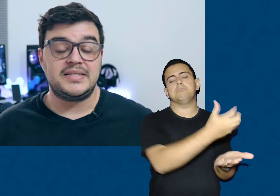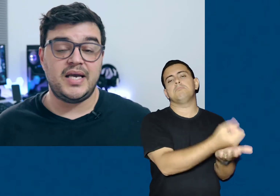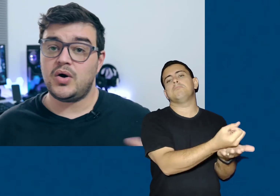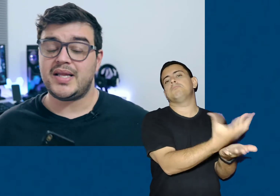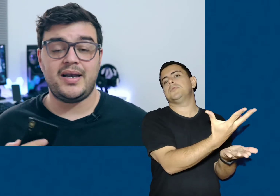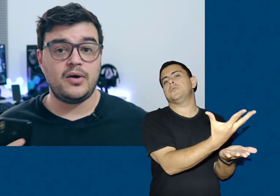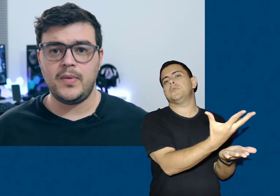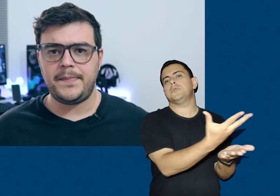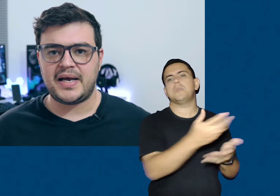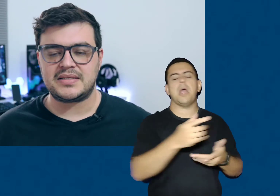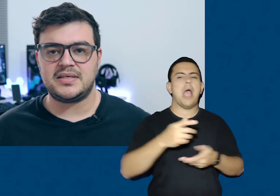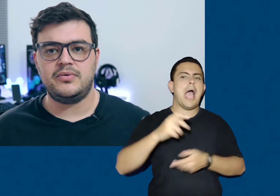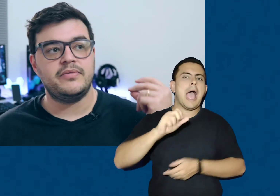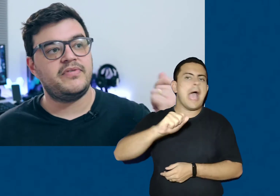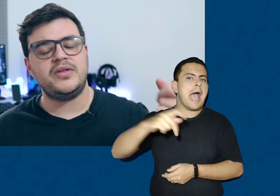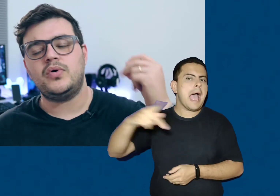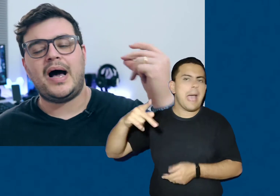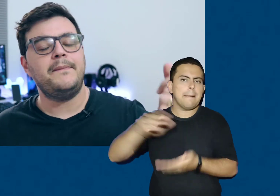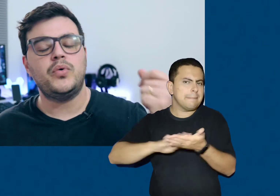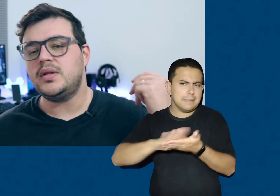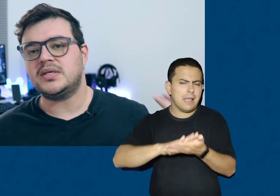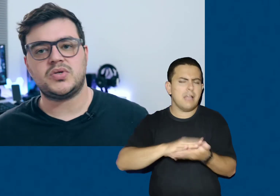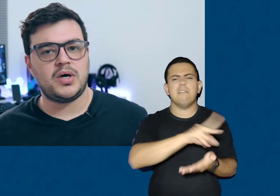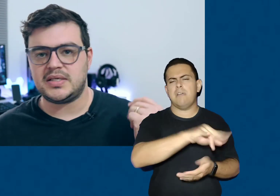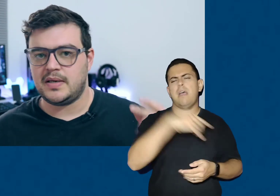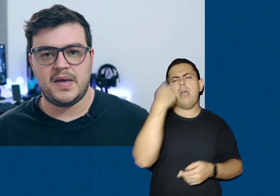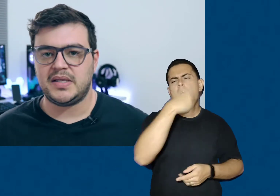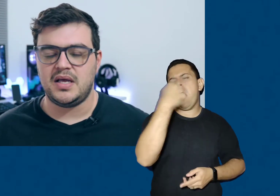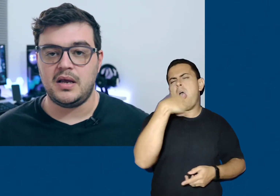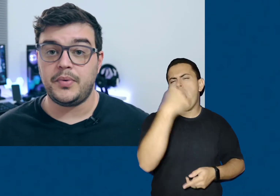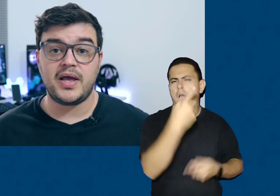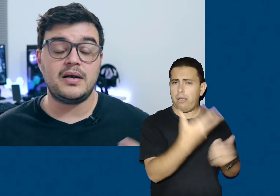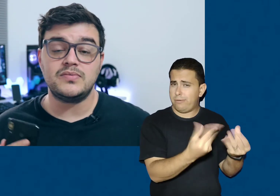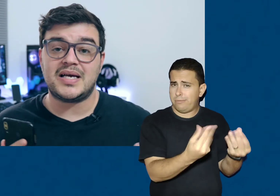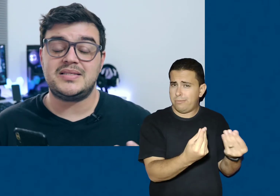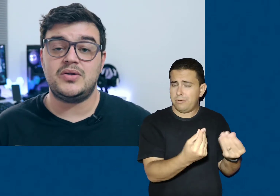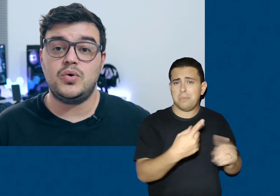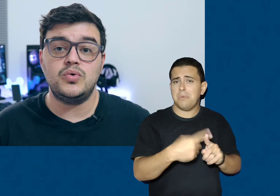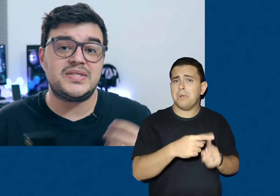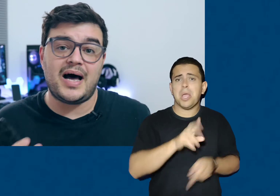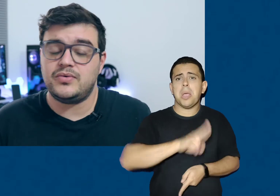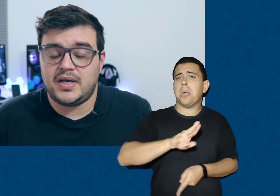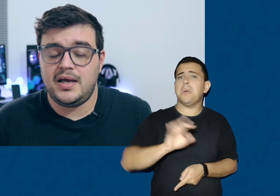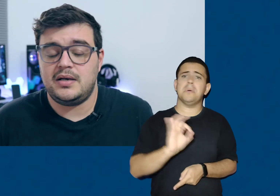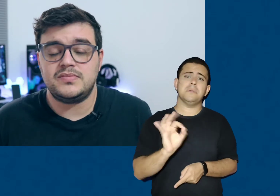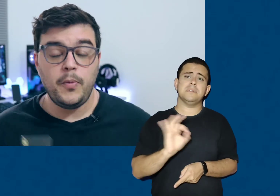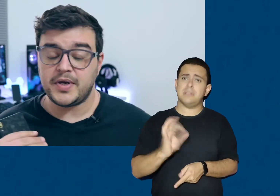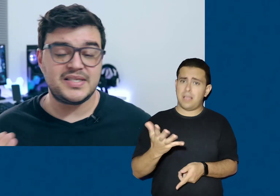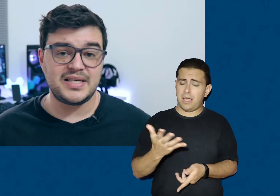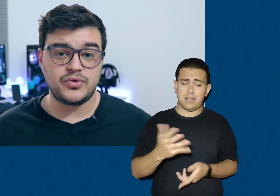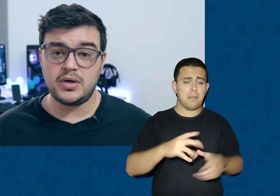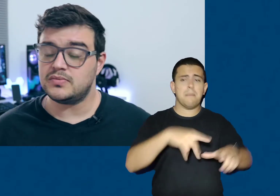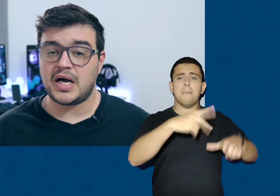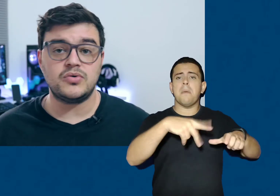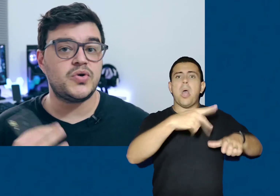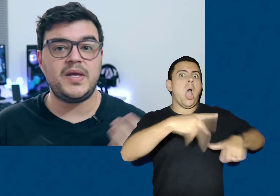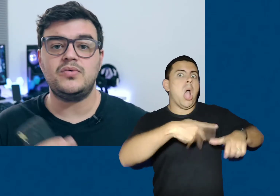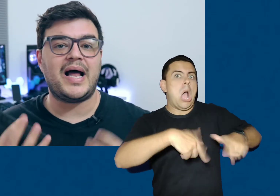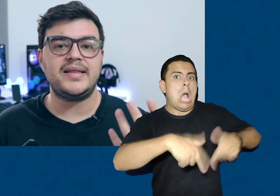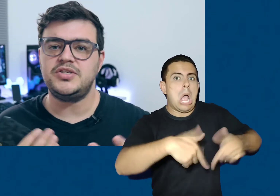sem rodar nenhuma aplicação, vai durar muitas horas a minha bateria, porque ele não está sendo usado, o processador não está consumindo nada